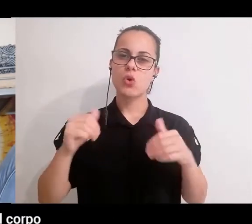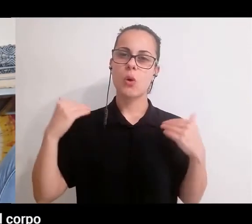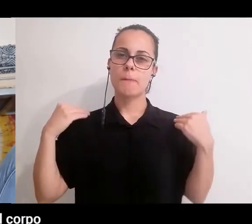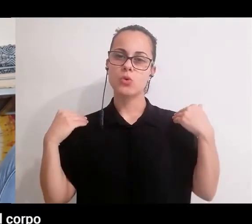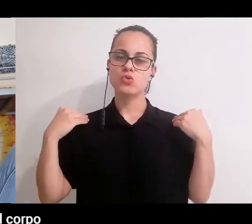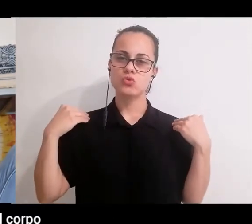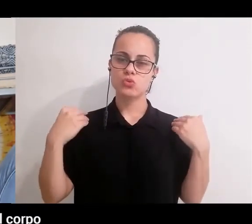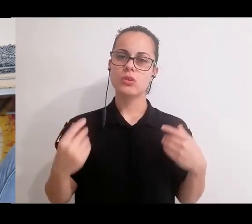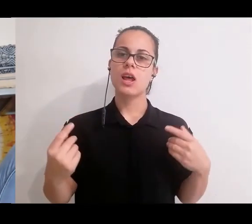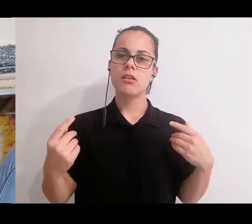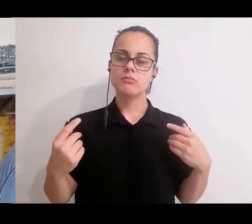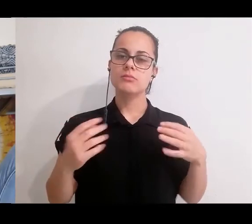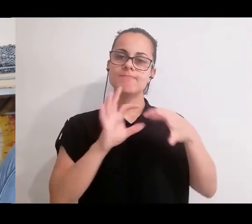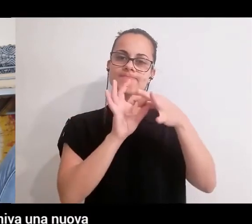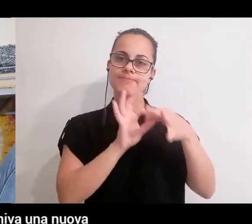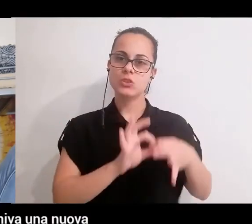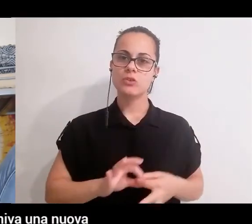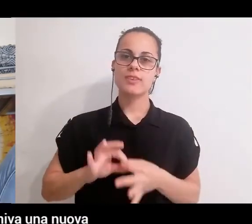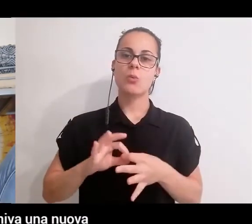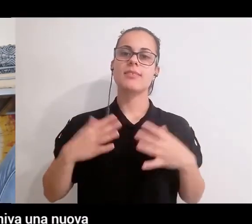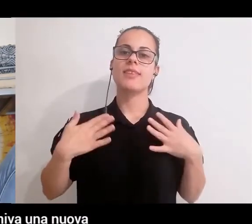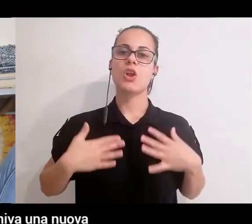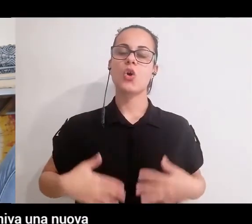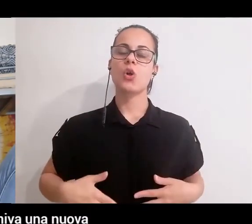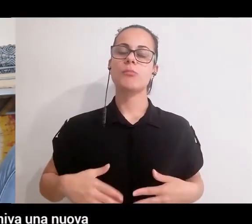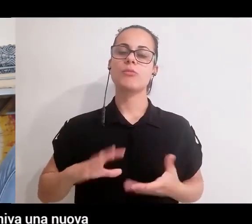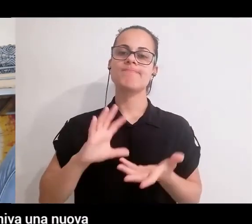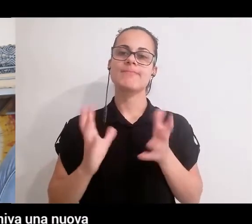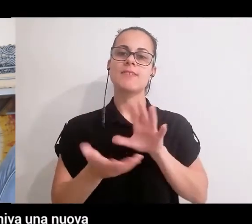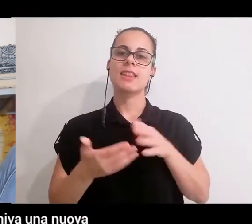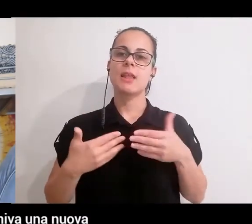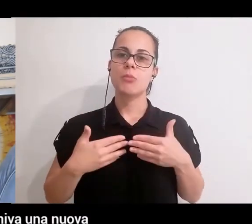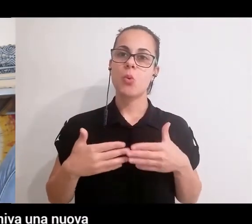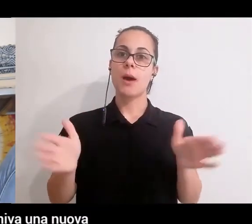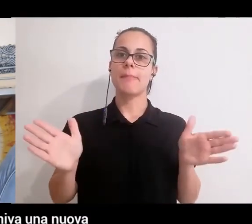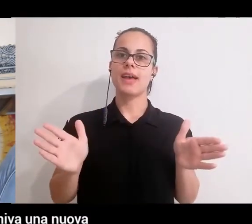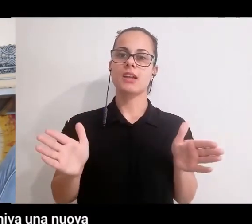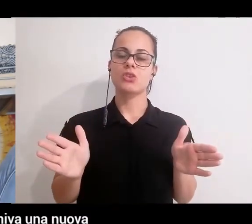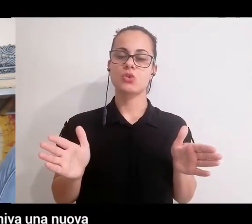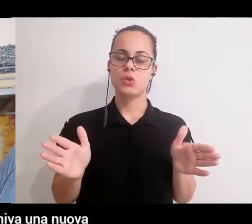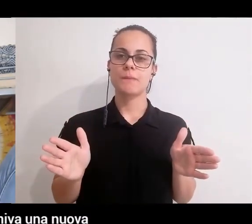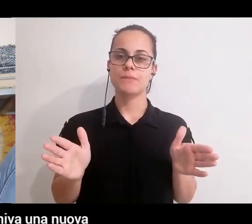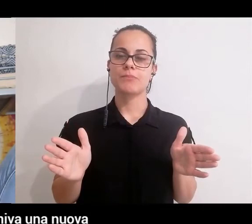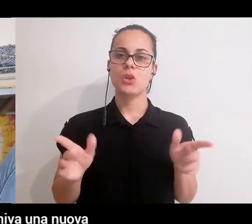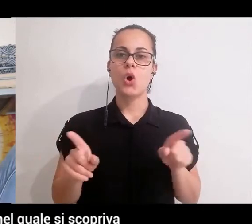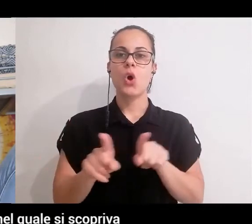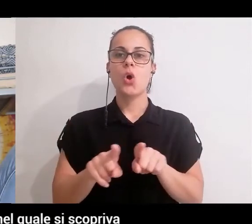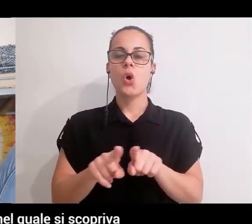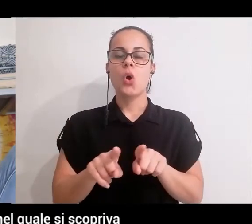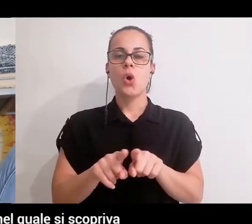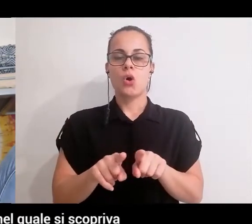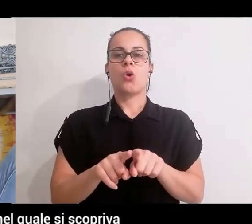anche il corpo era più aperto cioè neanche nel corpo avveniva una nuova